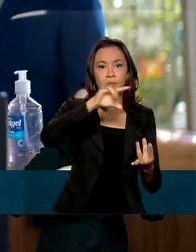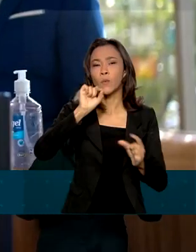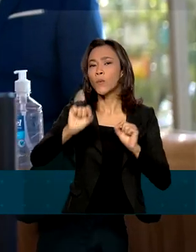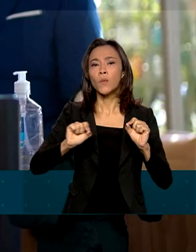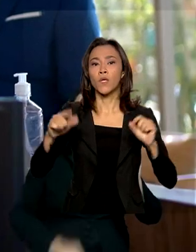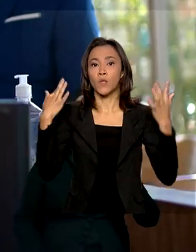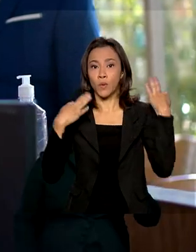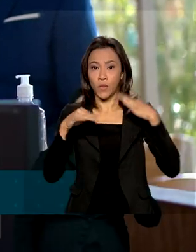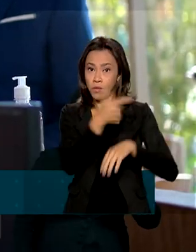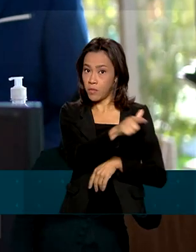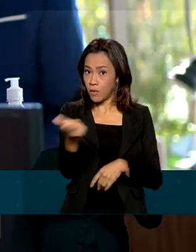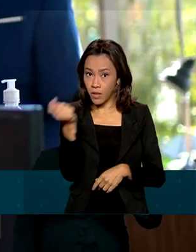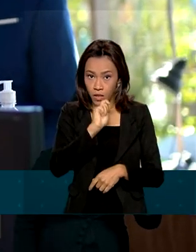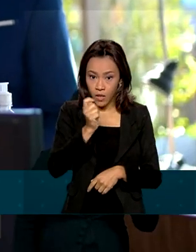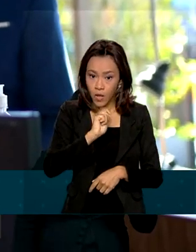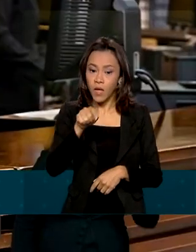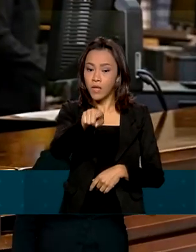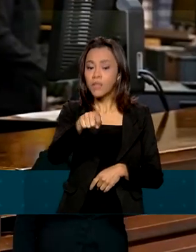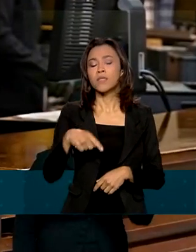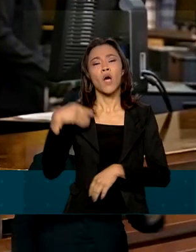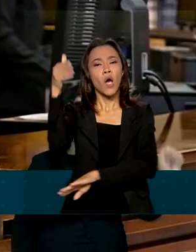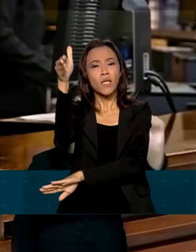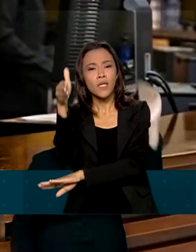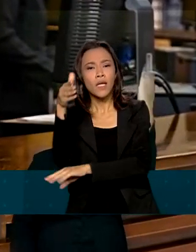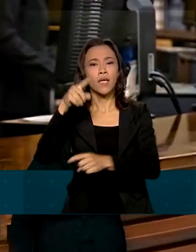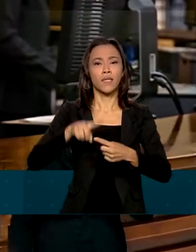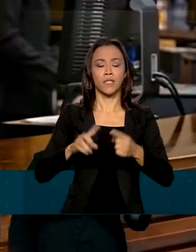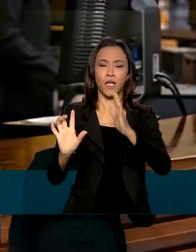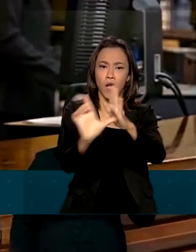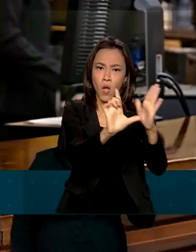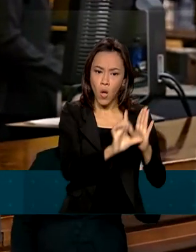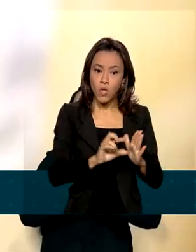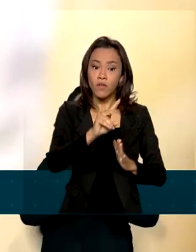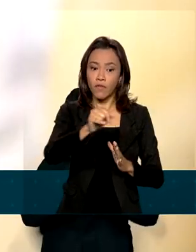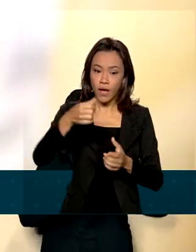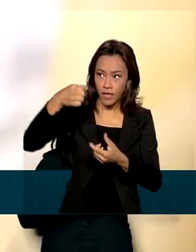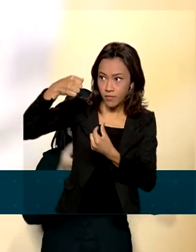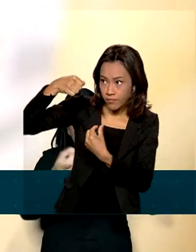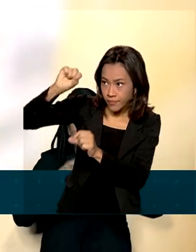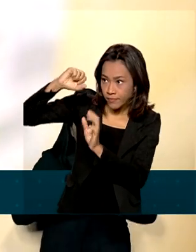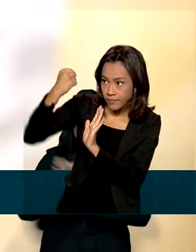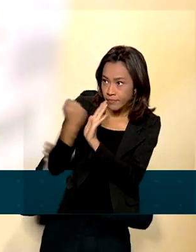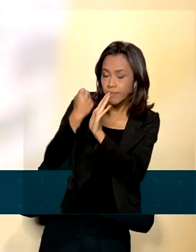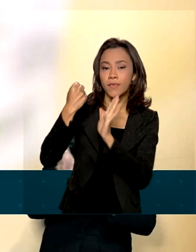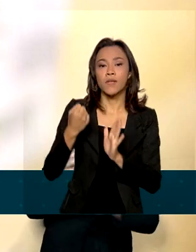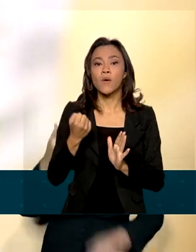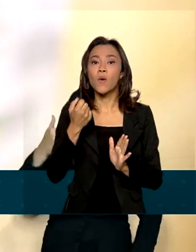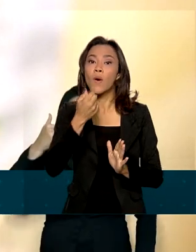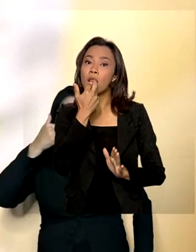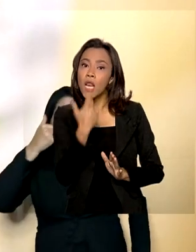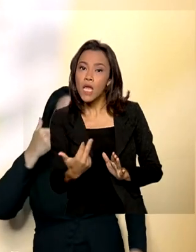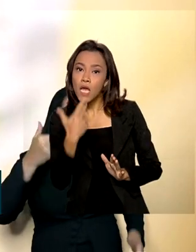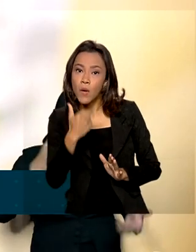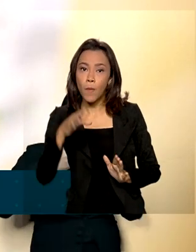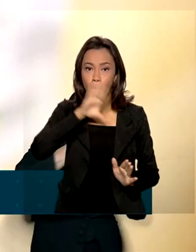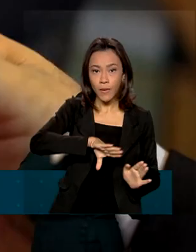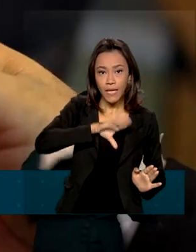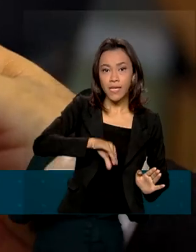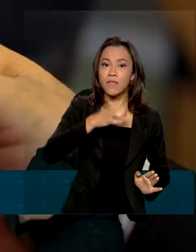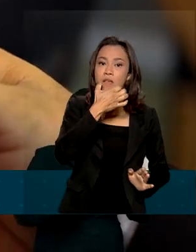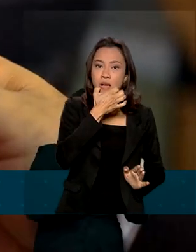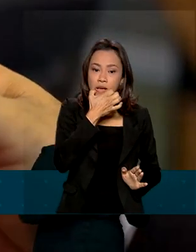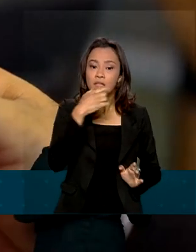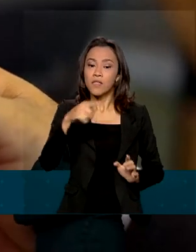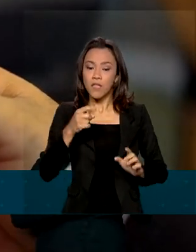Hotéis e estabelecimentos comerciais vão fixar o selo com versão inglês e português e um QR Code que